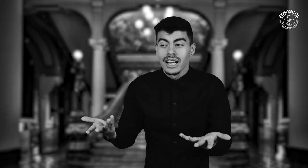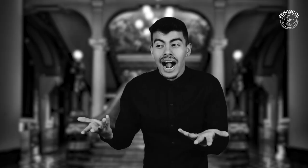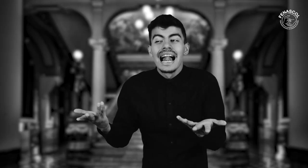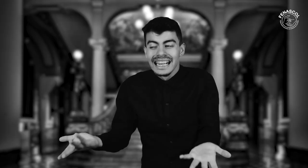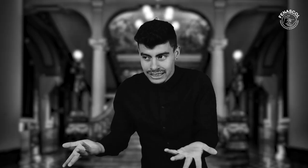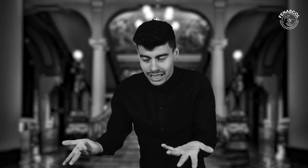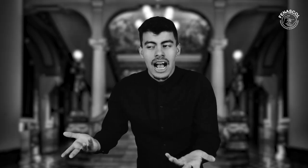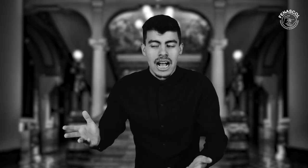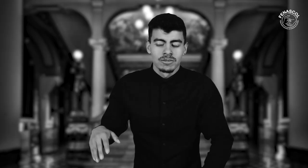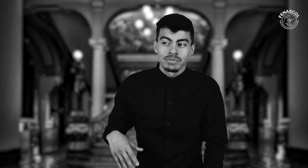Espera, ahí va.